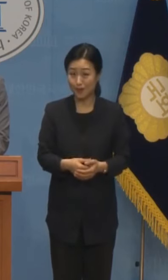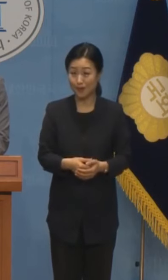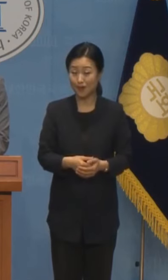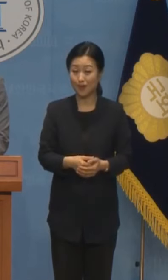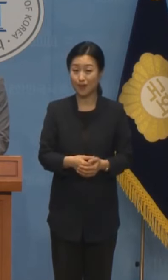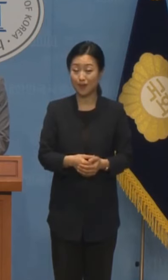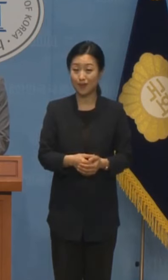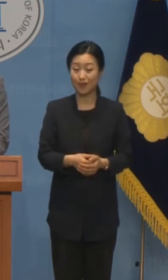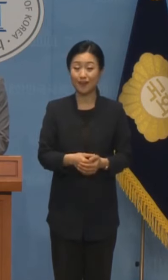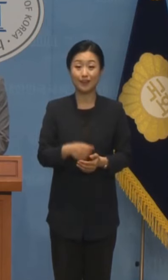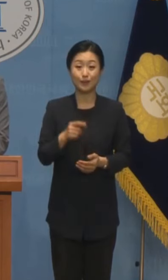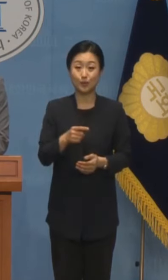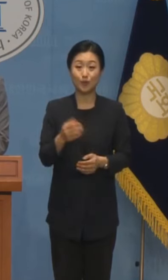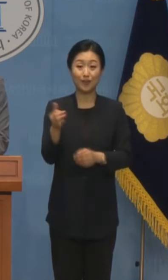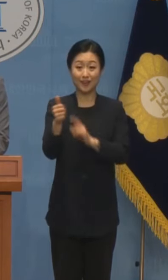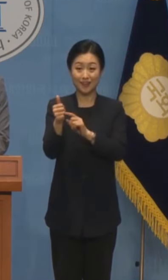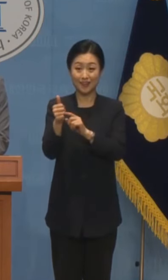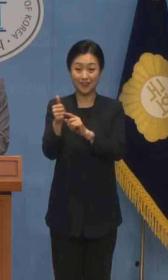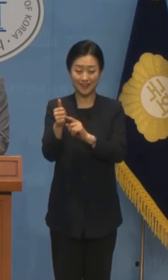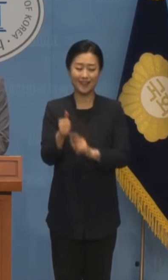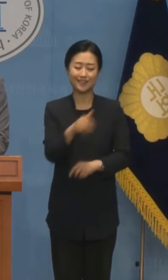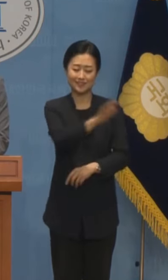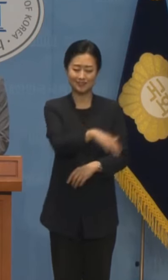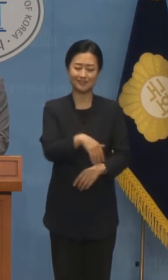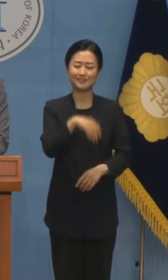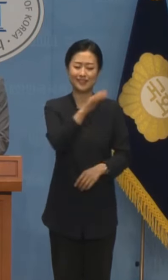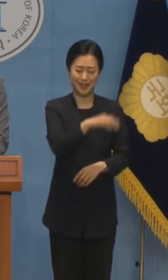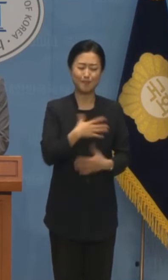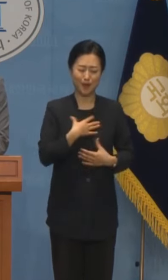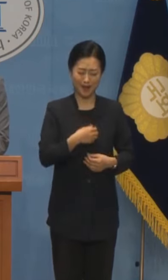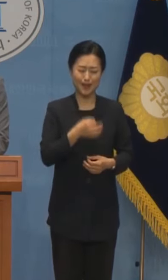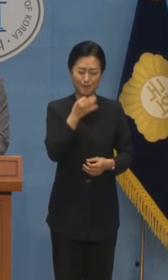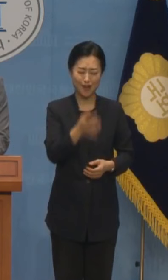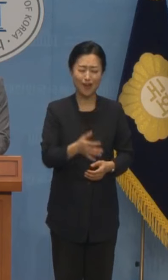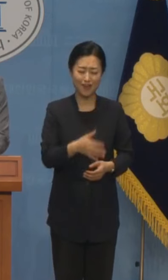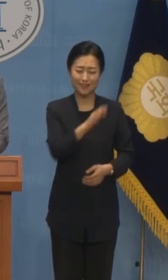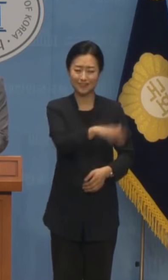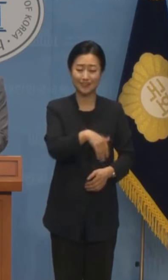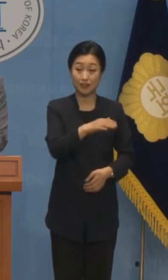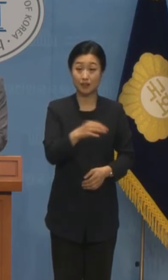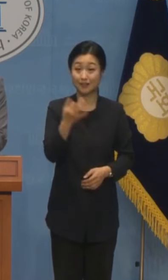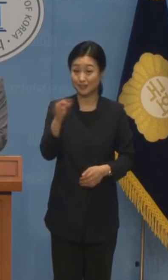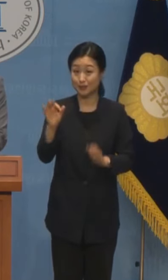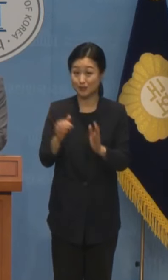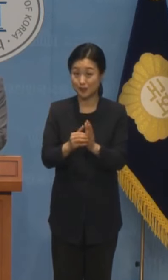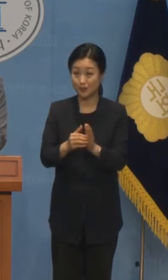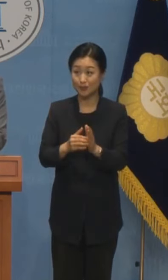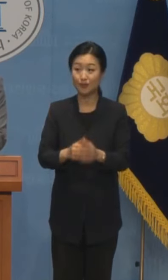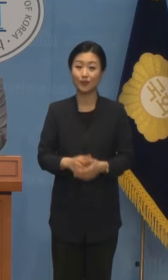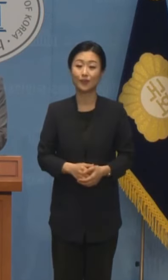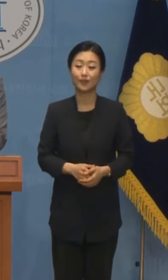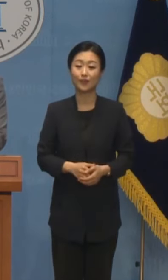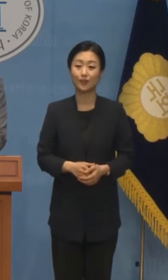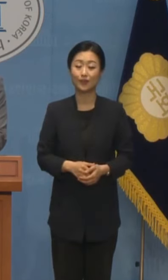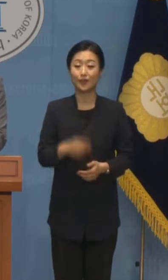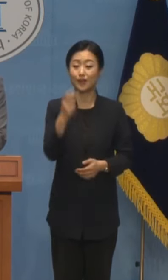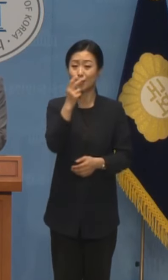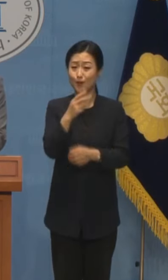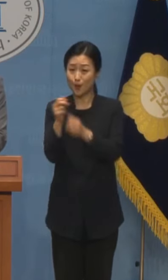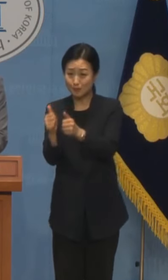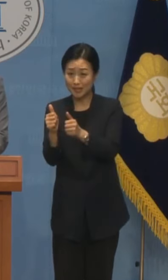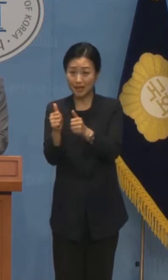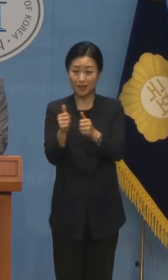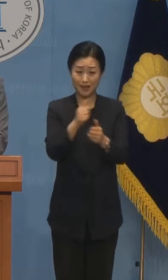이에 대해 김영철 검사가 편하게 부르라 했다는 것을 인정한 바 있습니다 검사와